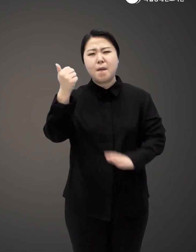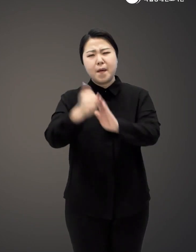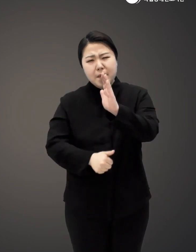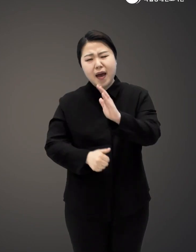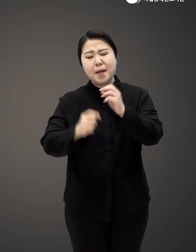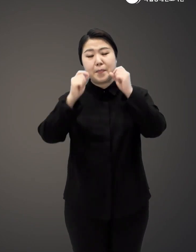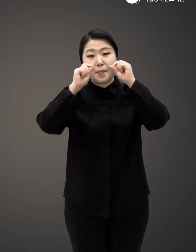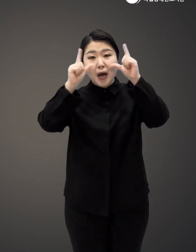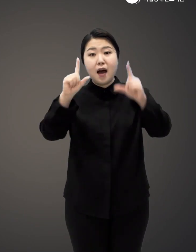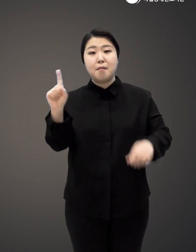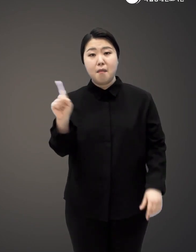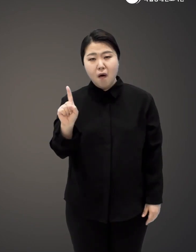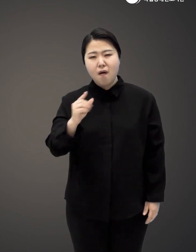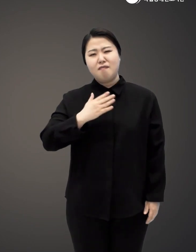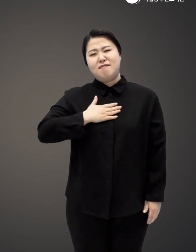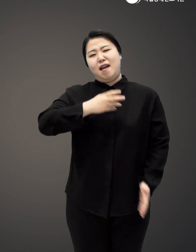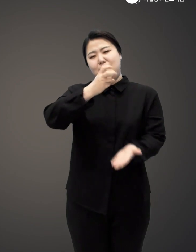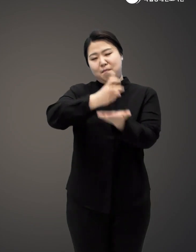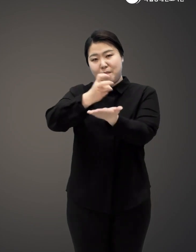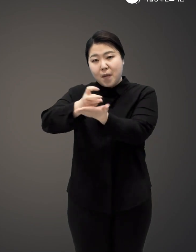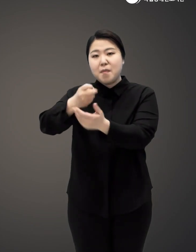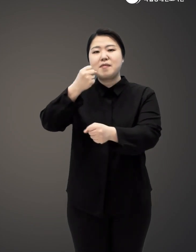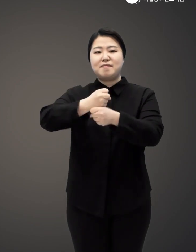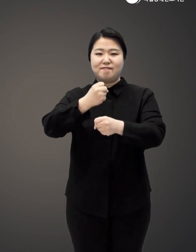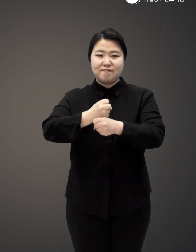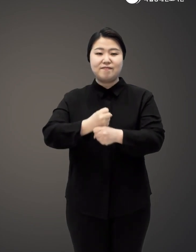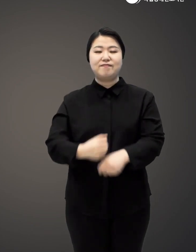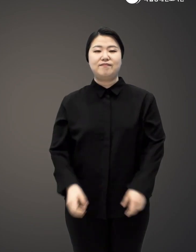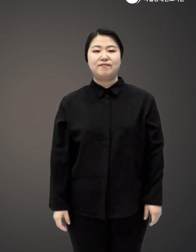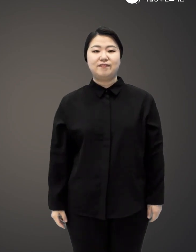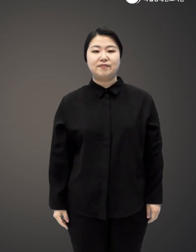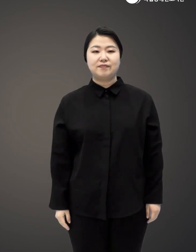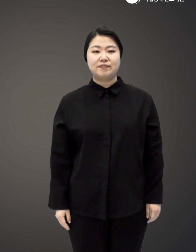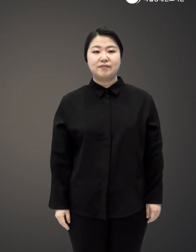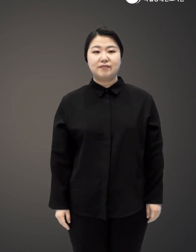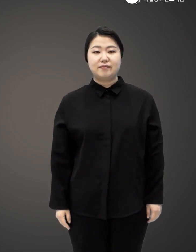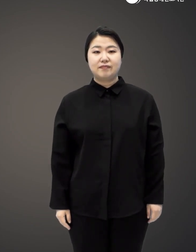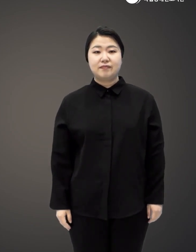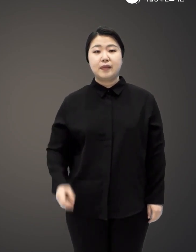시도하고 실패하면서 나만의 제로 웨이스트 원칙을 만들었다